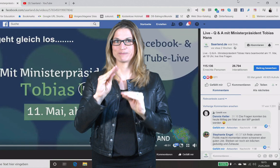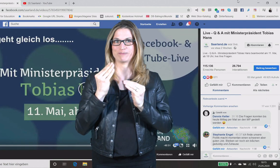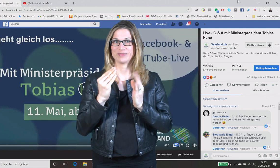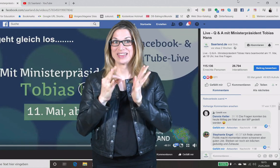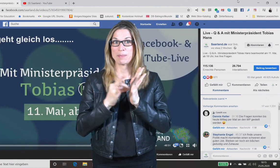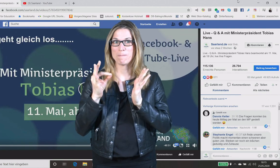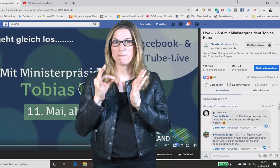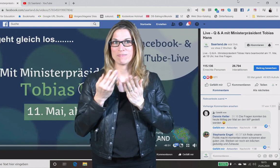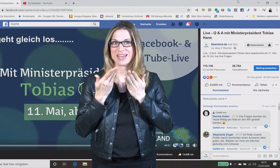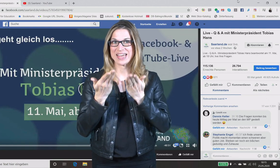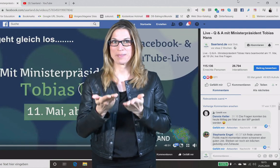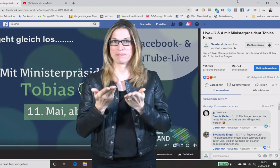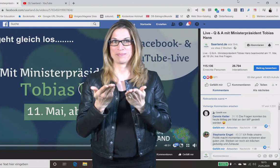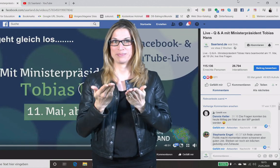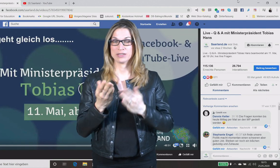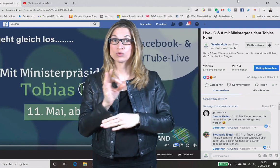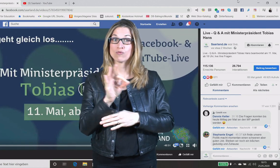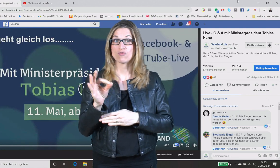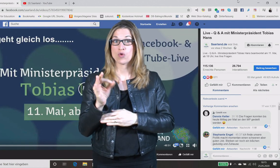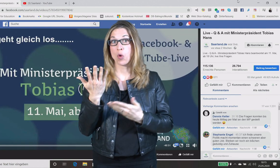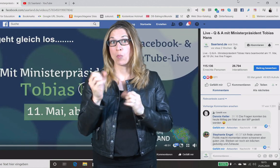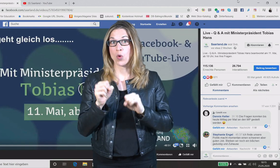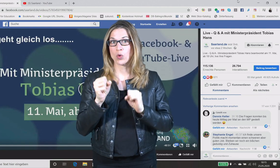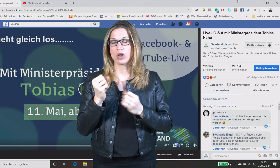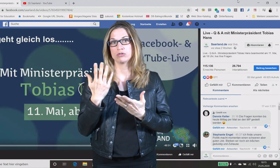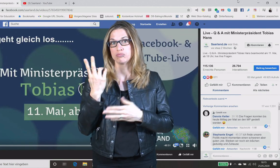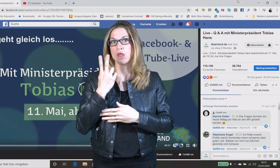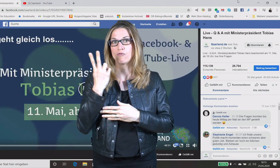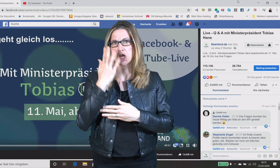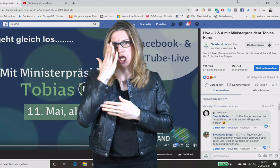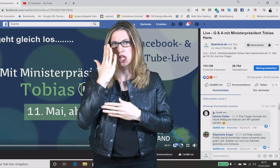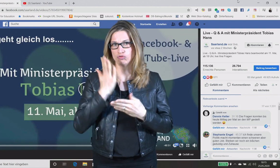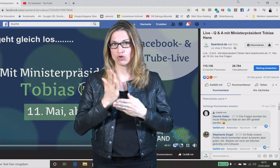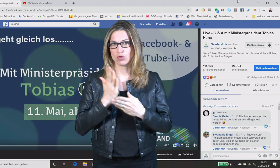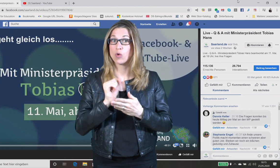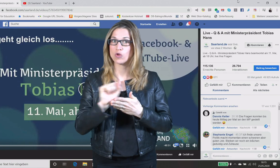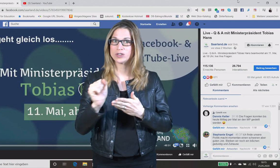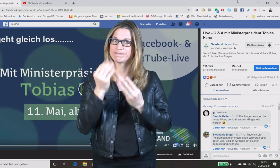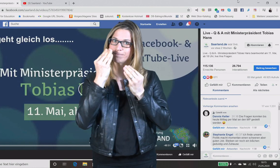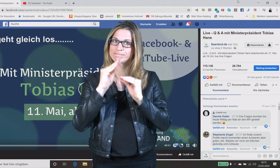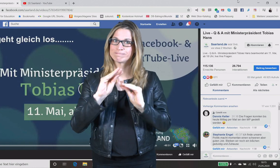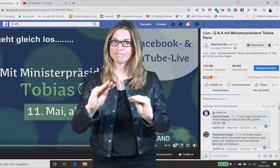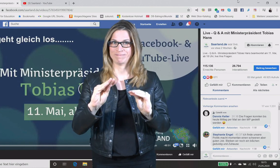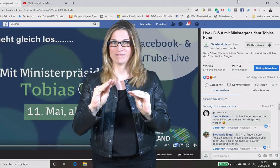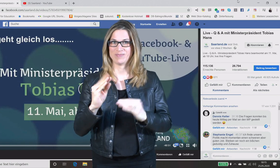für viele von Ihnen auch selbstverständlich erscheint, einmal zu zeigen, wie können wir uns das